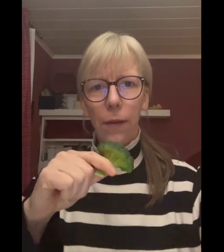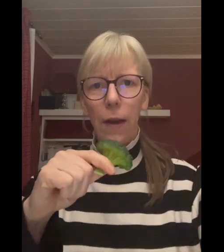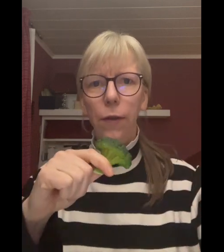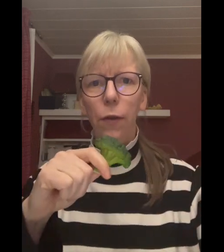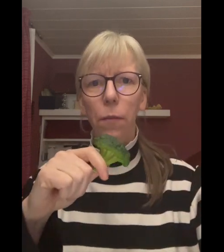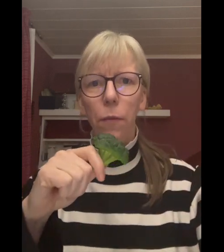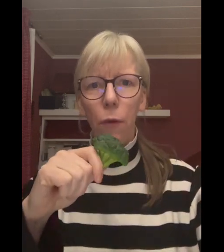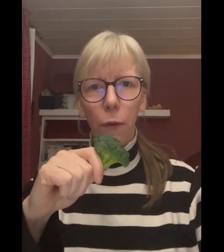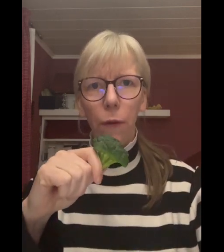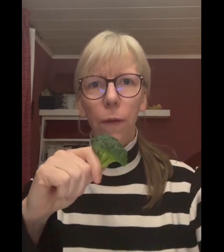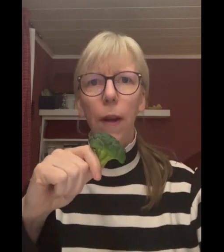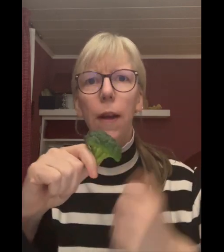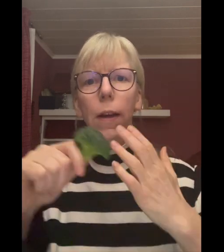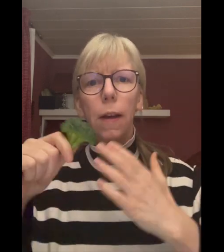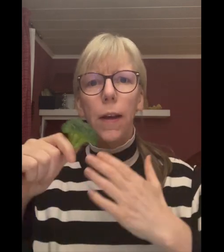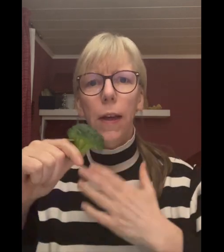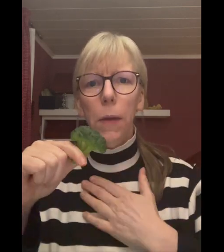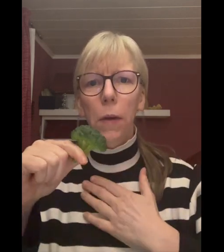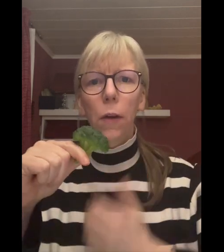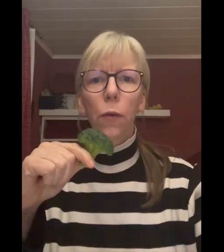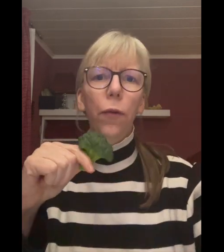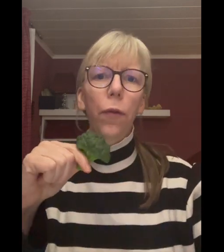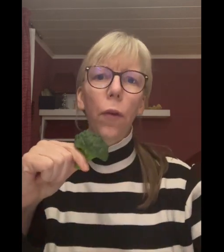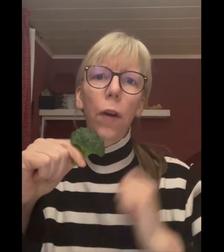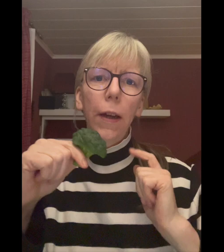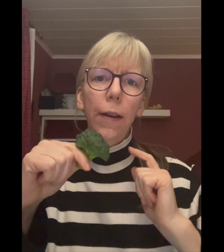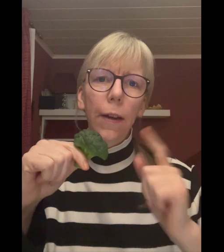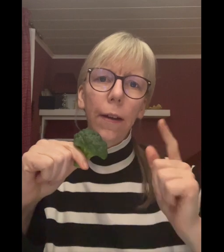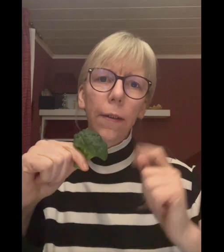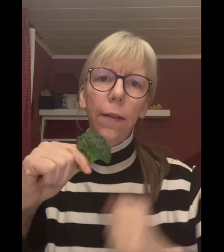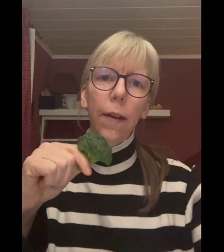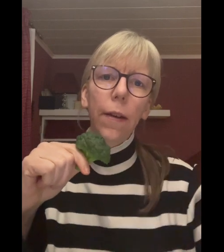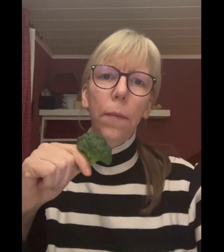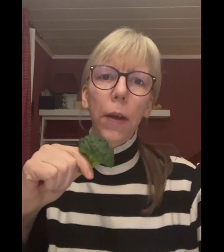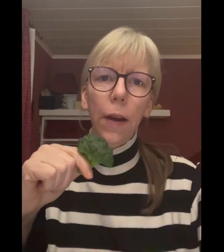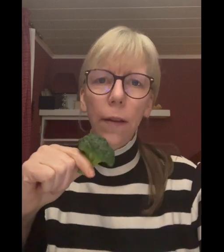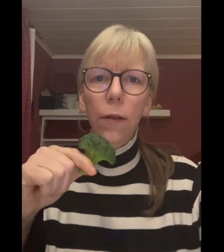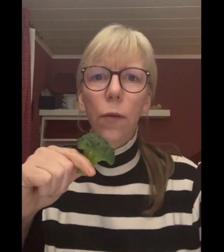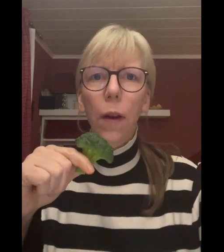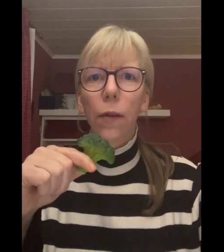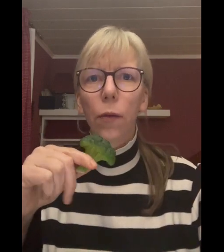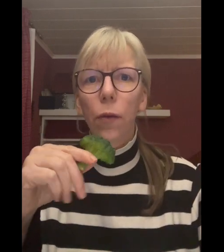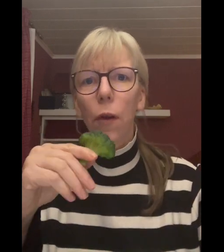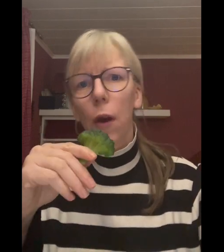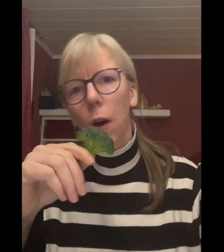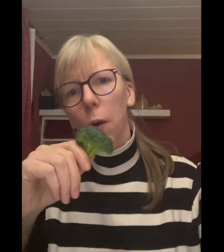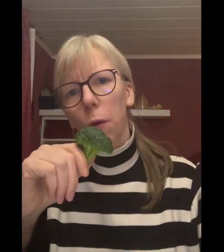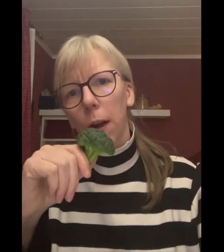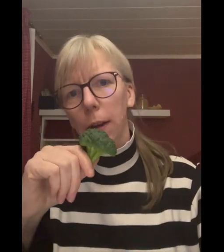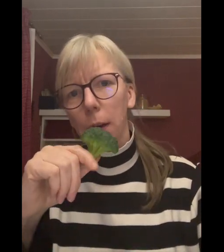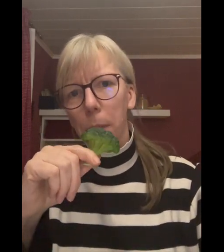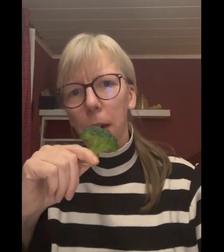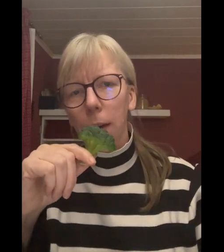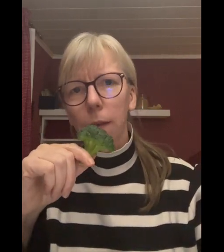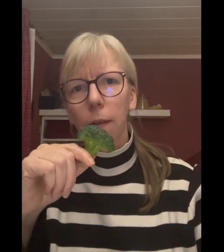Calcium nutzen. Ich bin die Rose Fröhlich, Diätassistente mit Kassenzulassung und eigener Praxis.